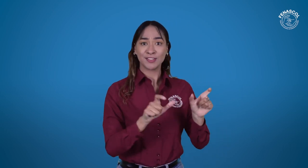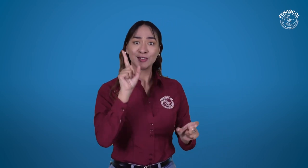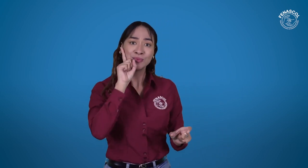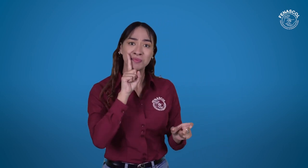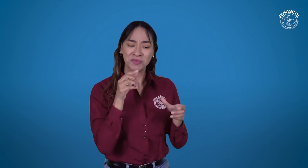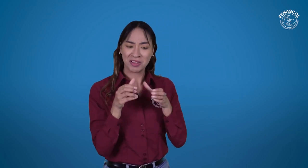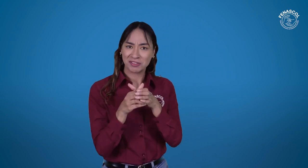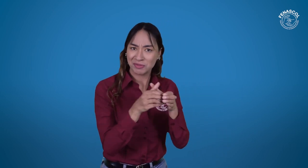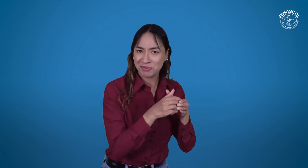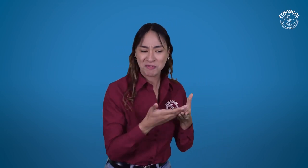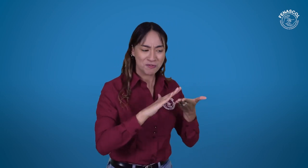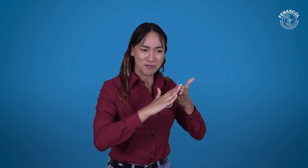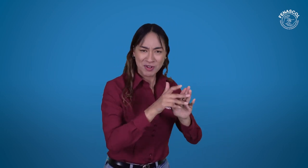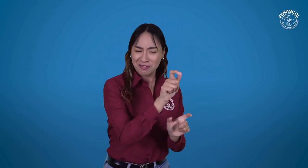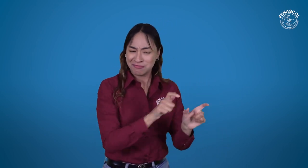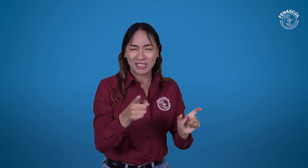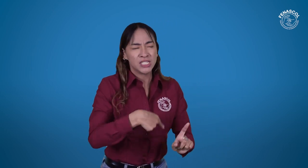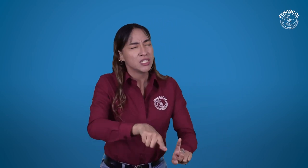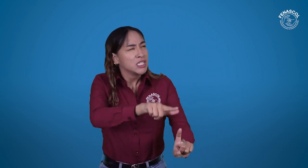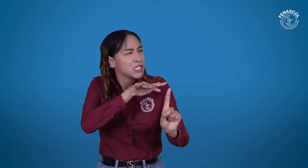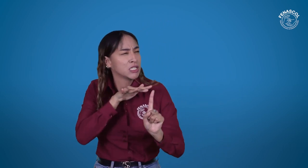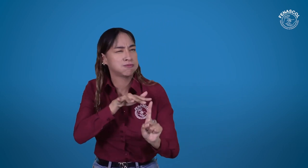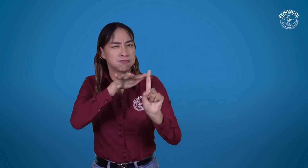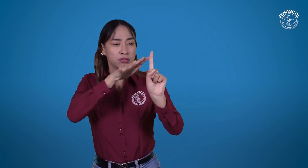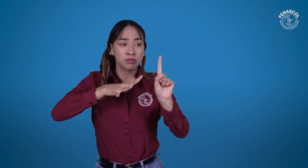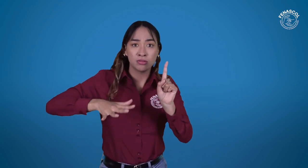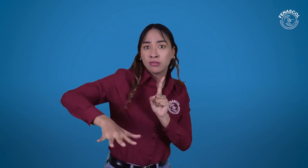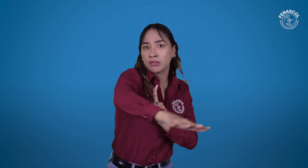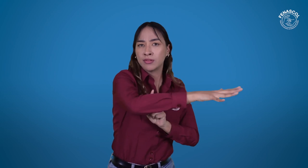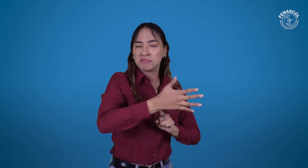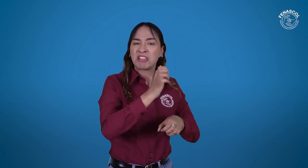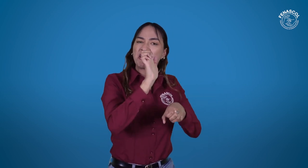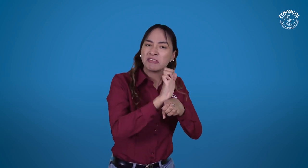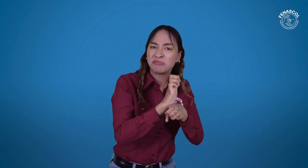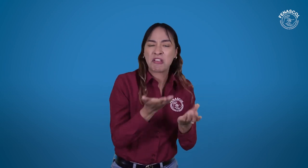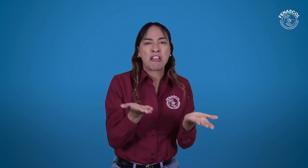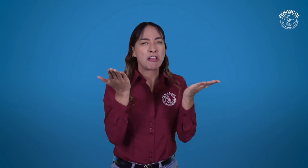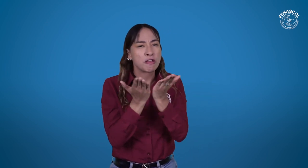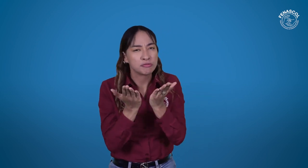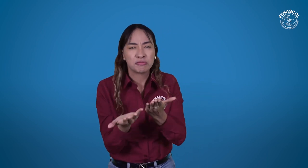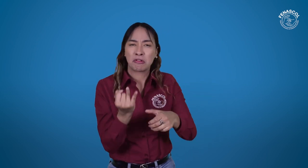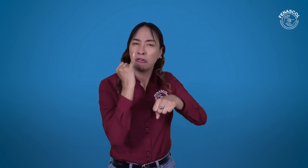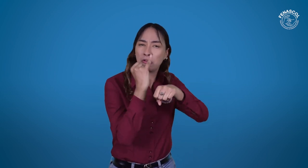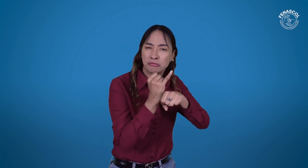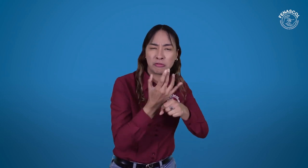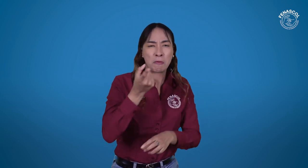la comunidad en general, empoderados, comenzaron a incidir en diferentes espacios, como entidades, instituciones